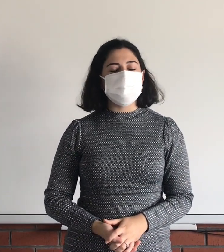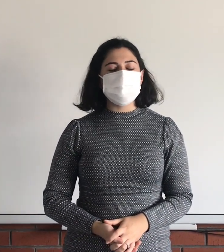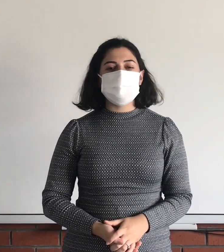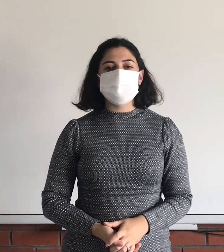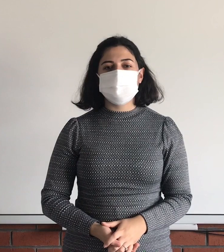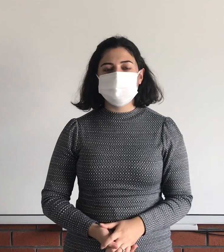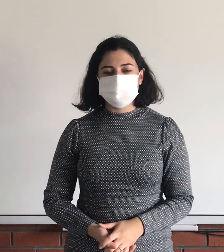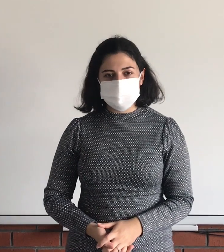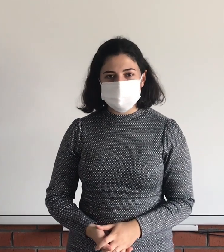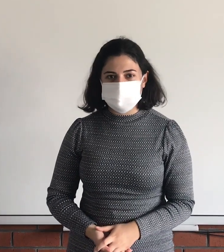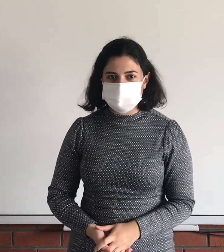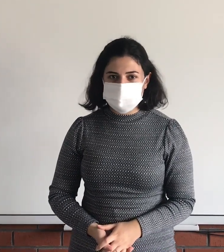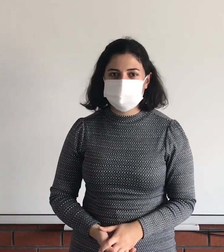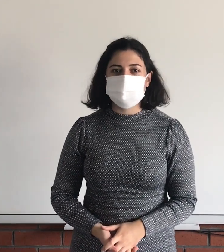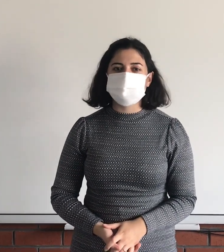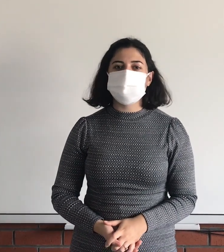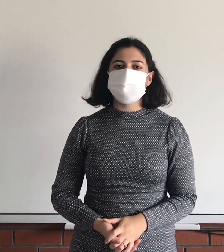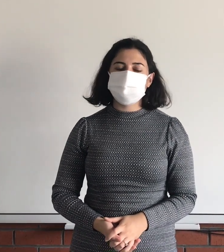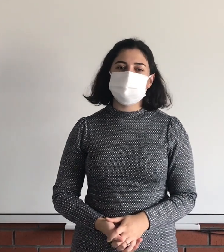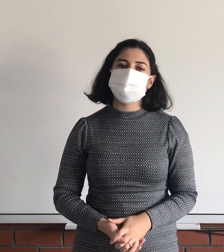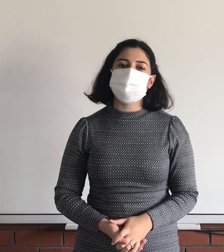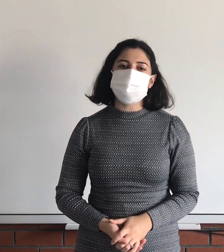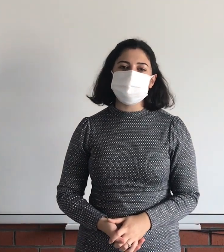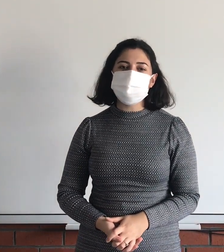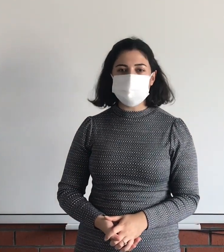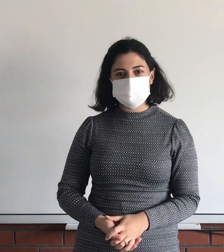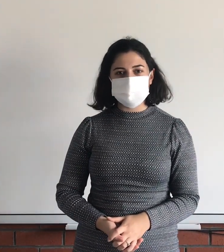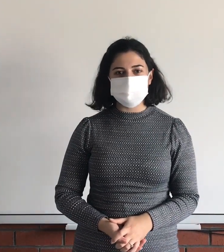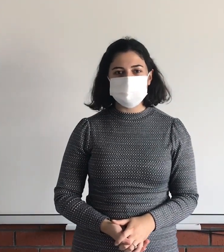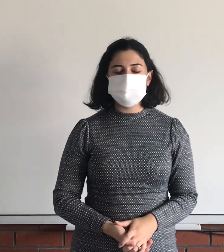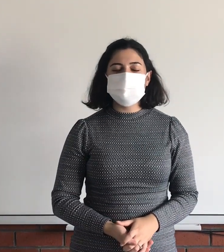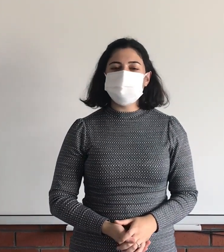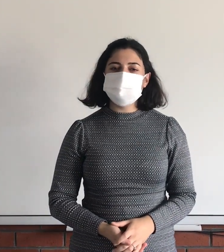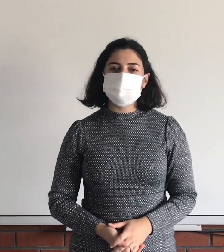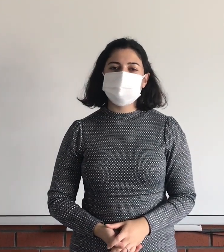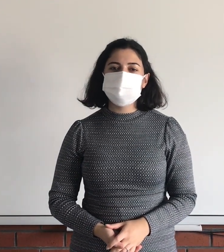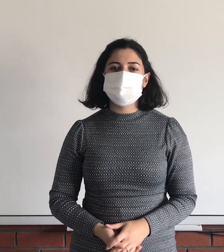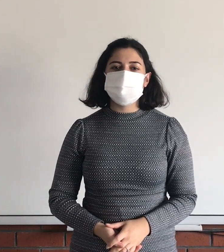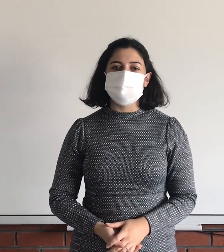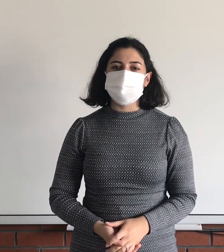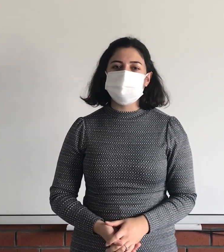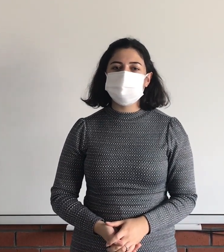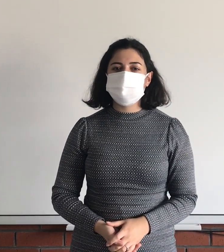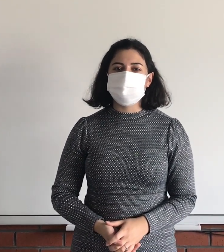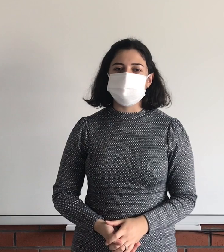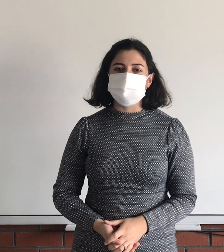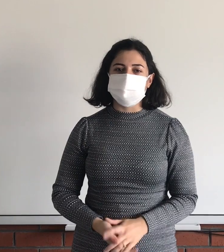gibi kendi aile bireylerinizle yaparken fotoğraflarsanız çok sevinirim. Bir dahaki ödev videomuzda görüşmek üzere.